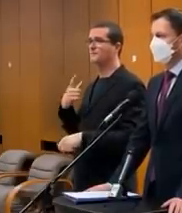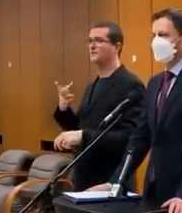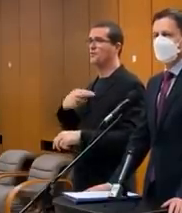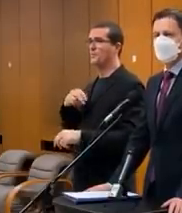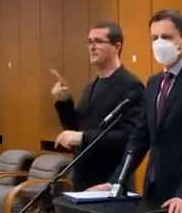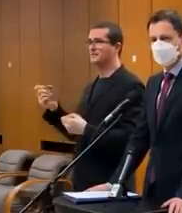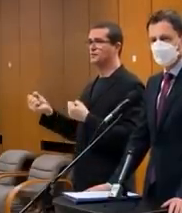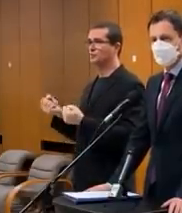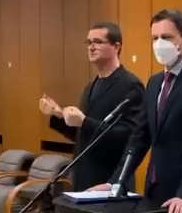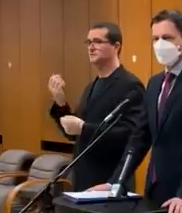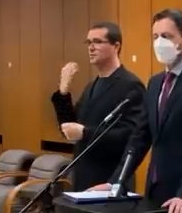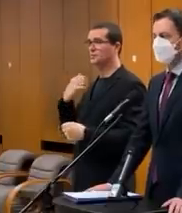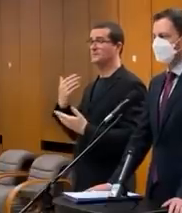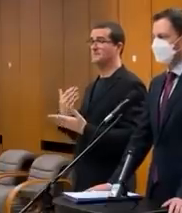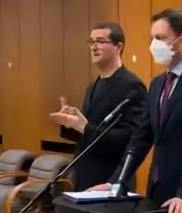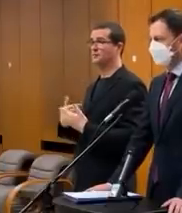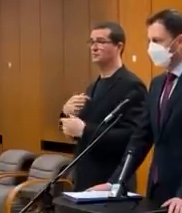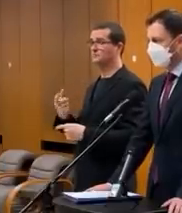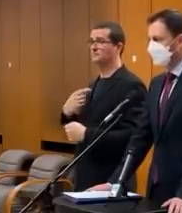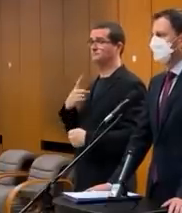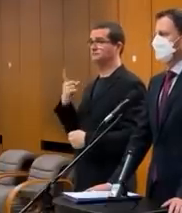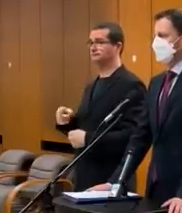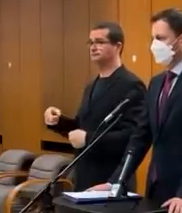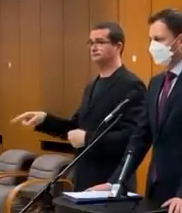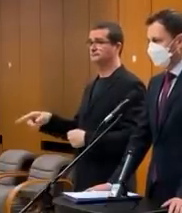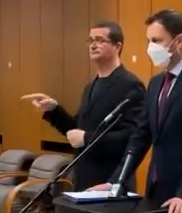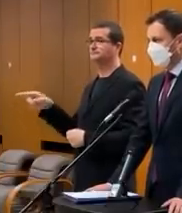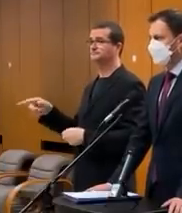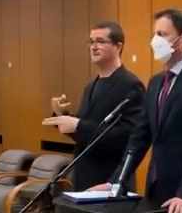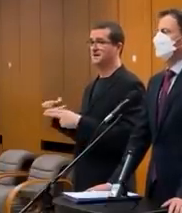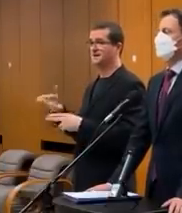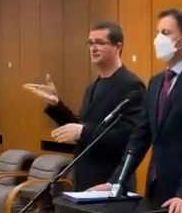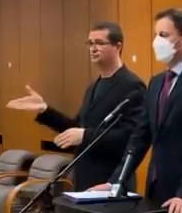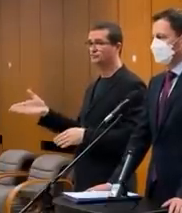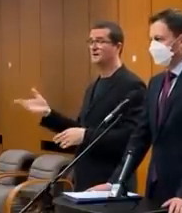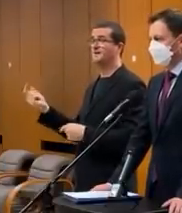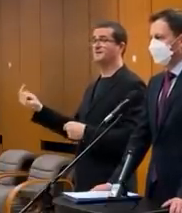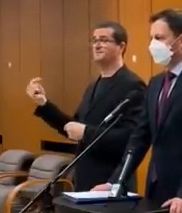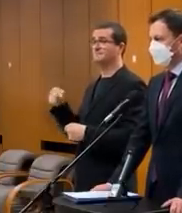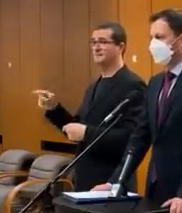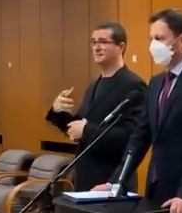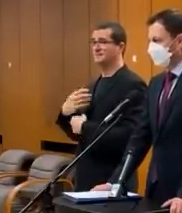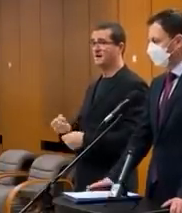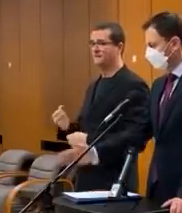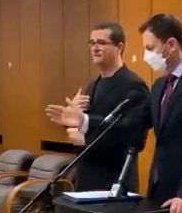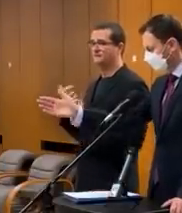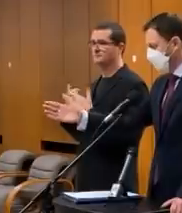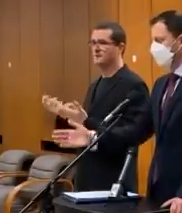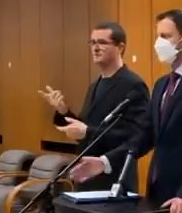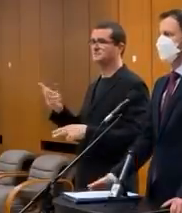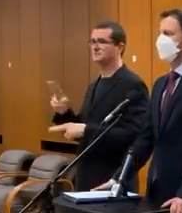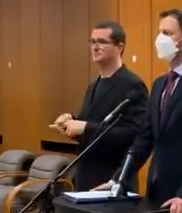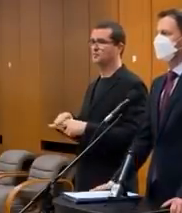kompetentní a skúsení ľudia. Preto som povedal, že som vydal pokyn, oni sa tým zaoberajú a keď prídu s takýmto návrhom, samozrejme,